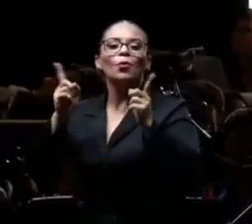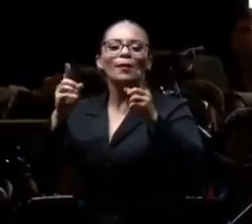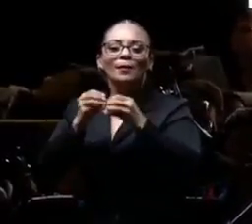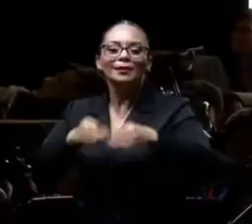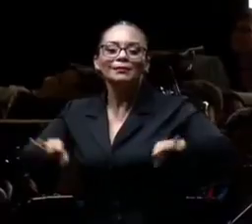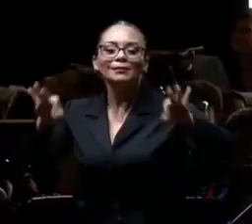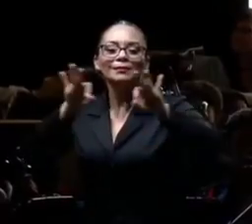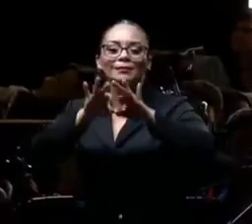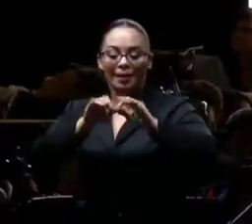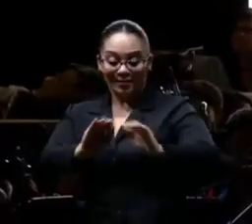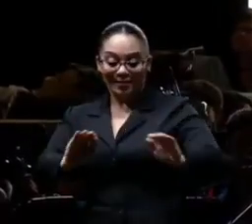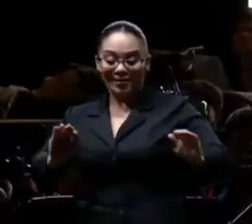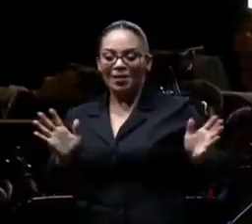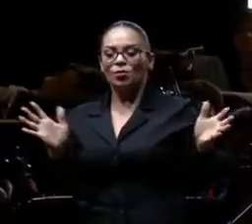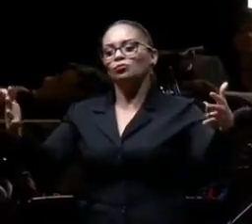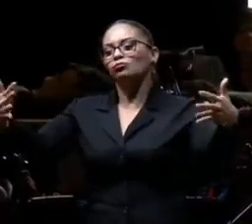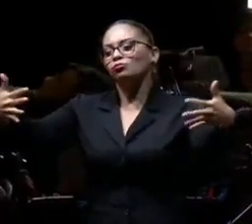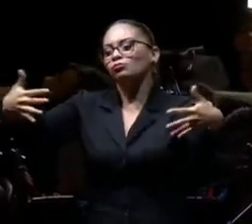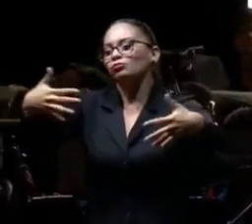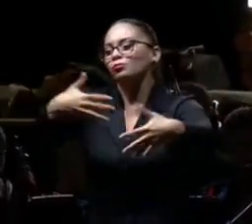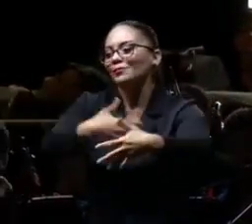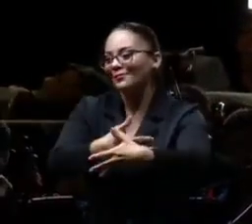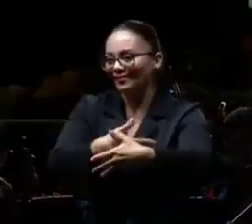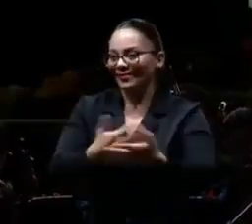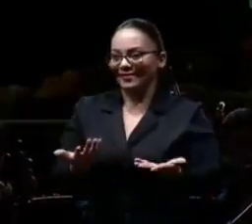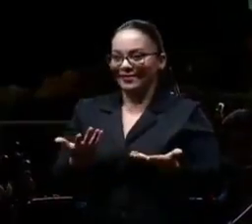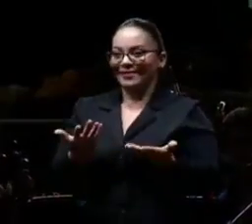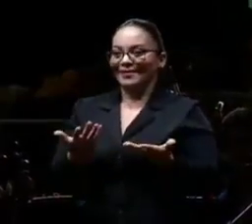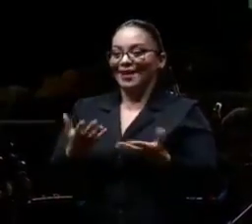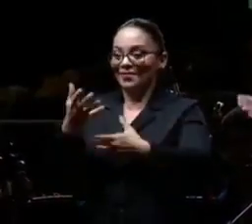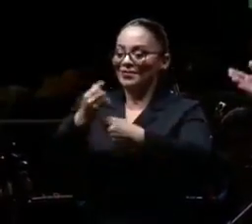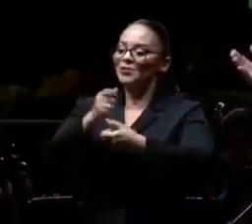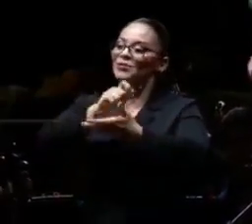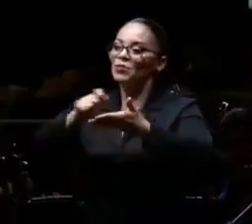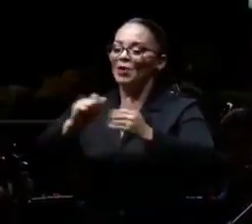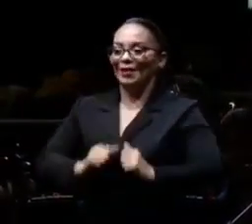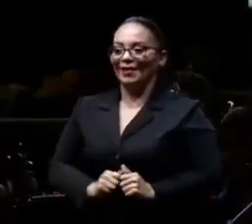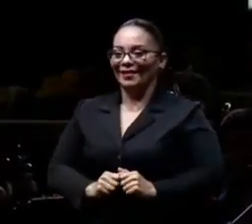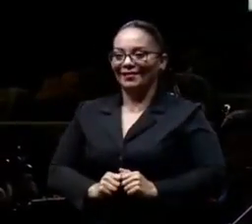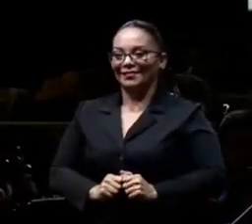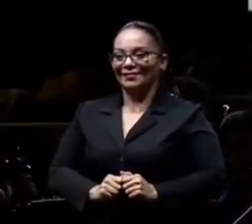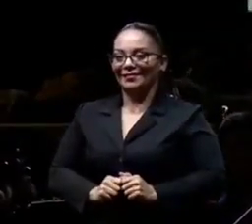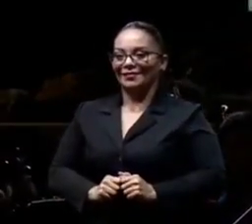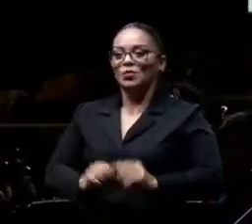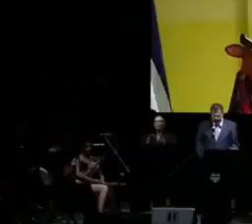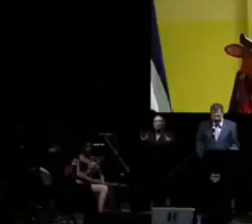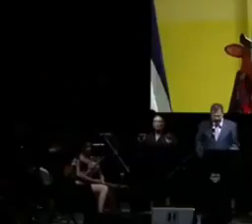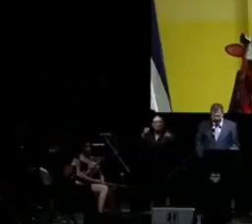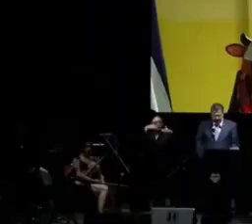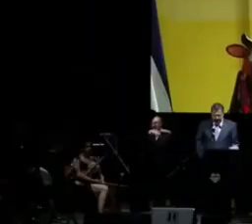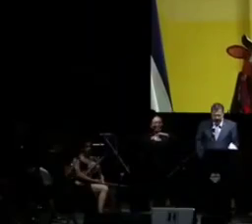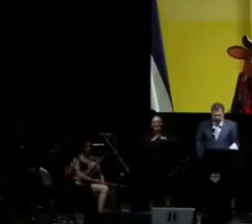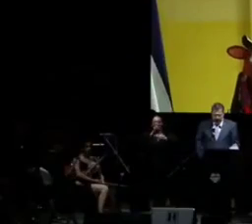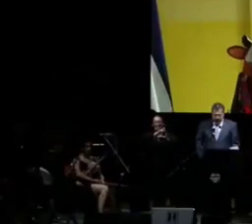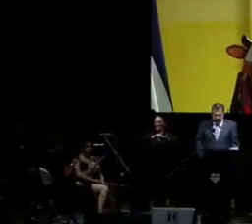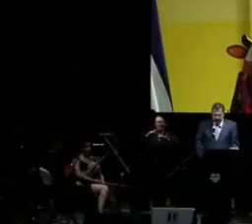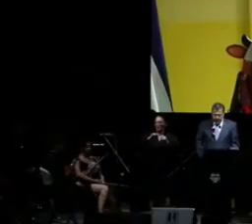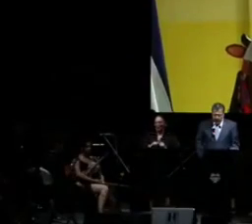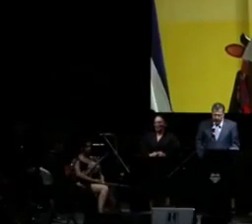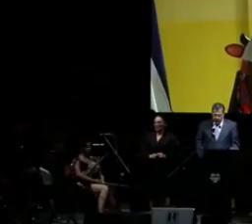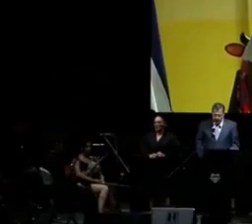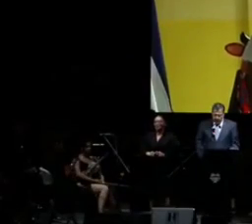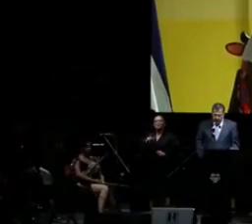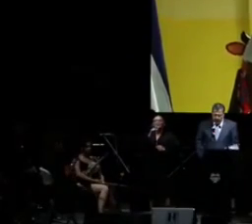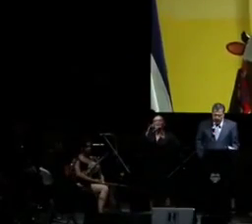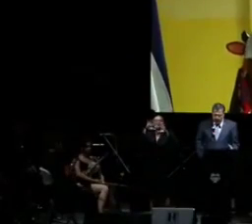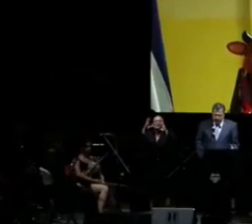al recibirnos en la escuela, o cuando lo reciben en la escuela. ¿O quién en